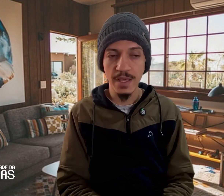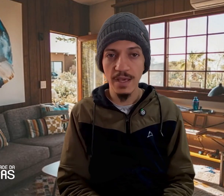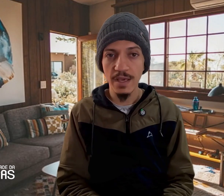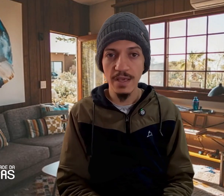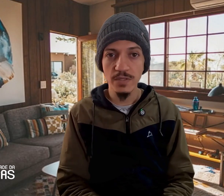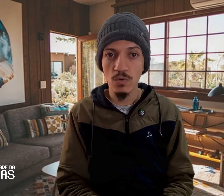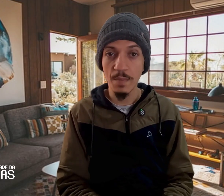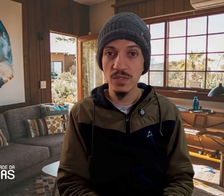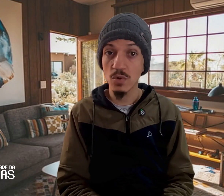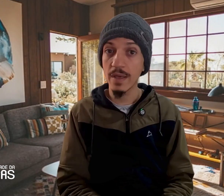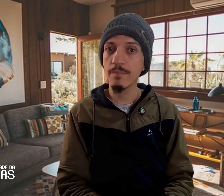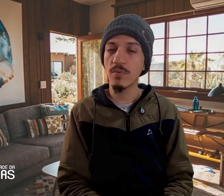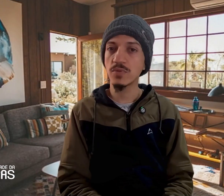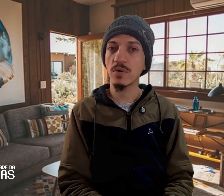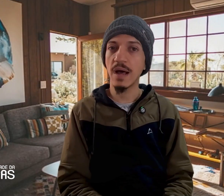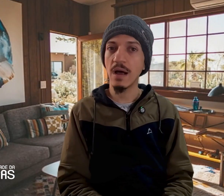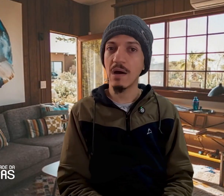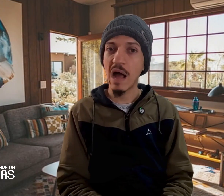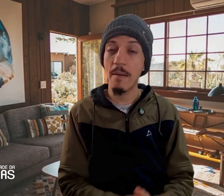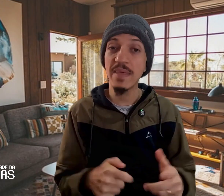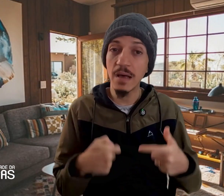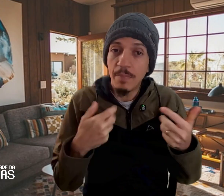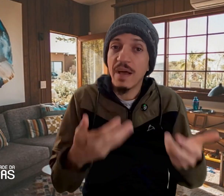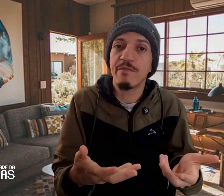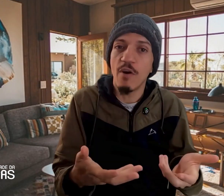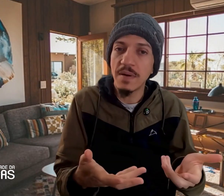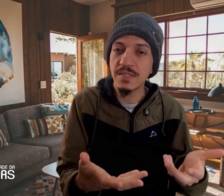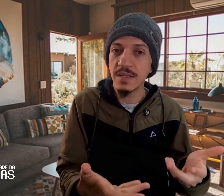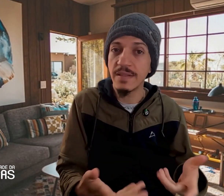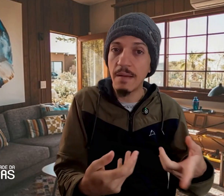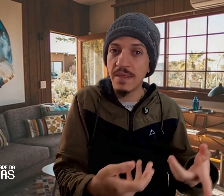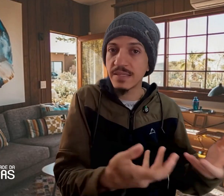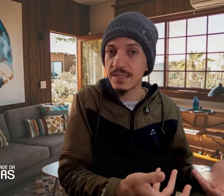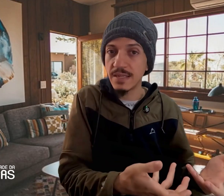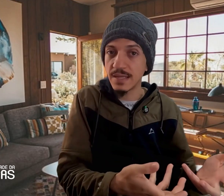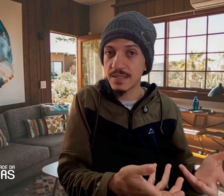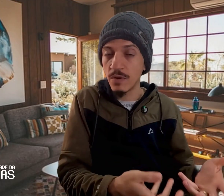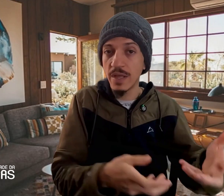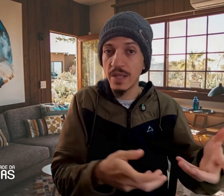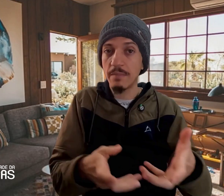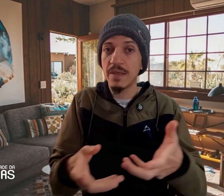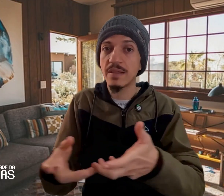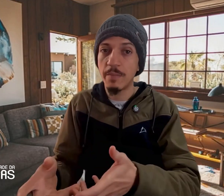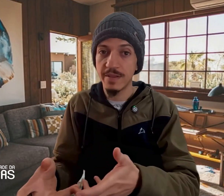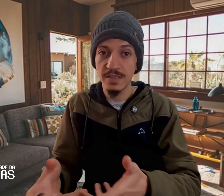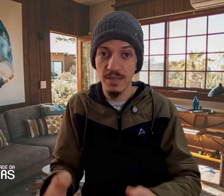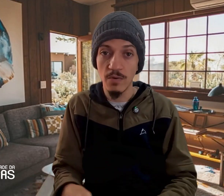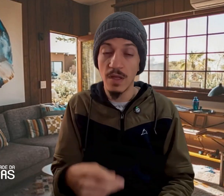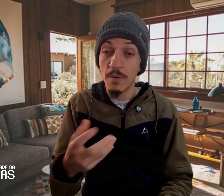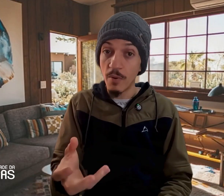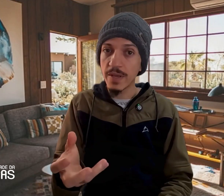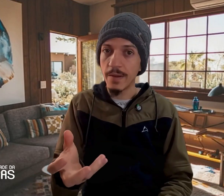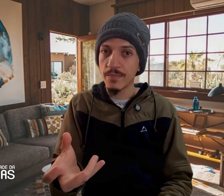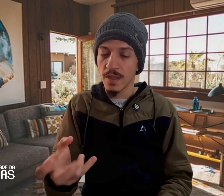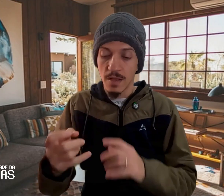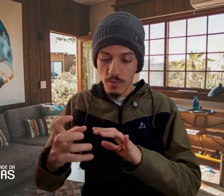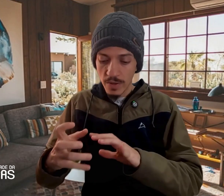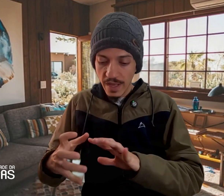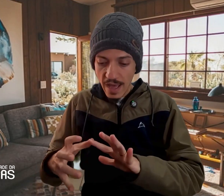isso começou a impulsionar a minha performance, na minha sinalização e na minha interpretação. Por quê? Porque era